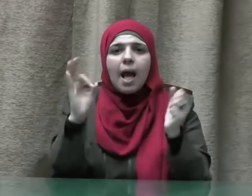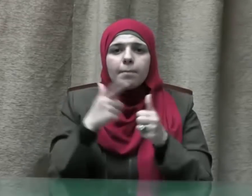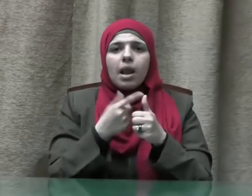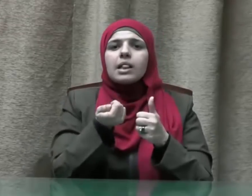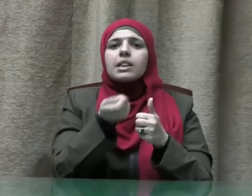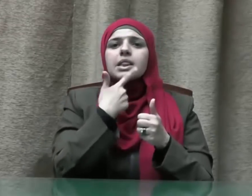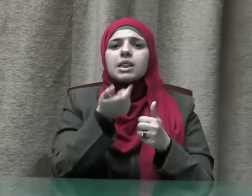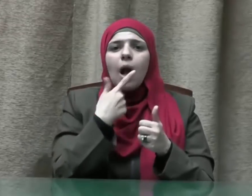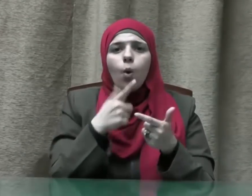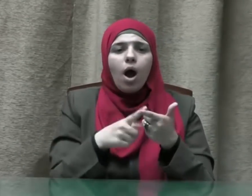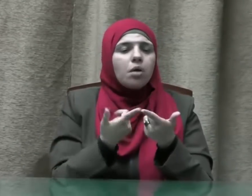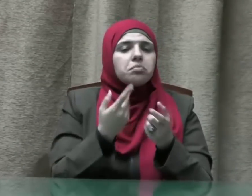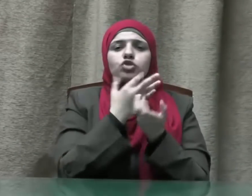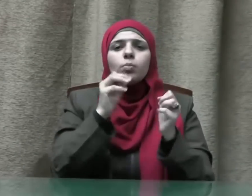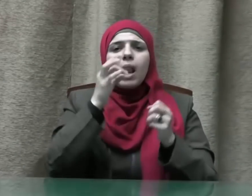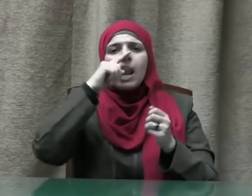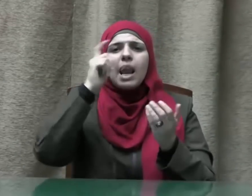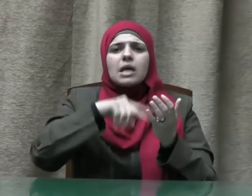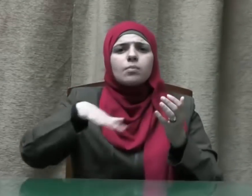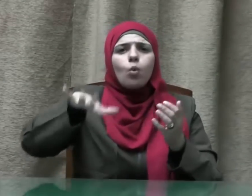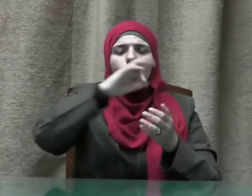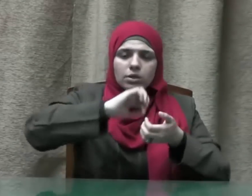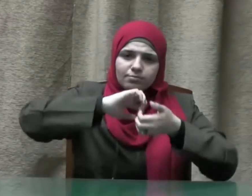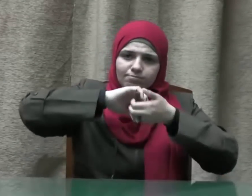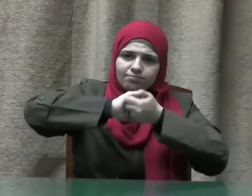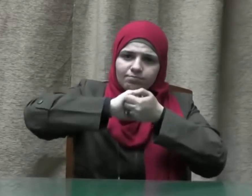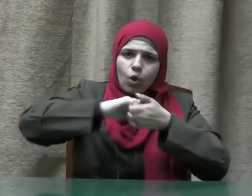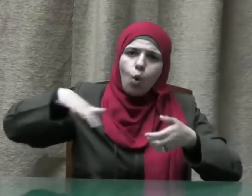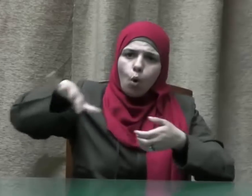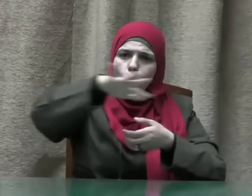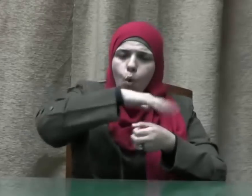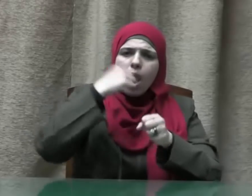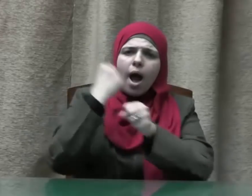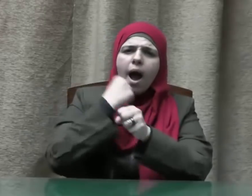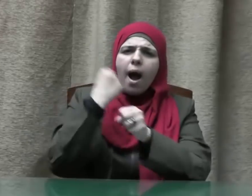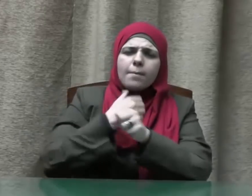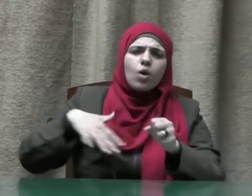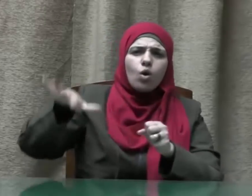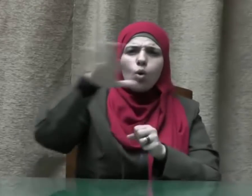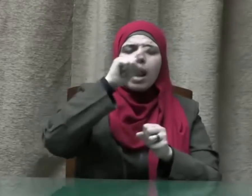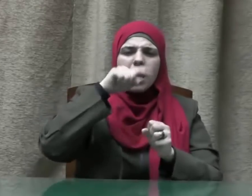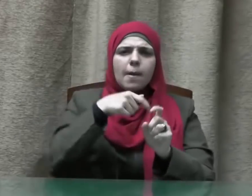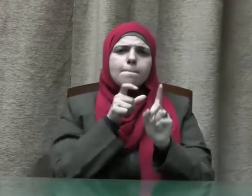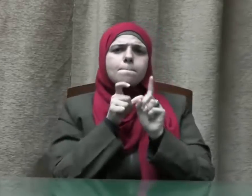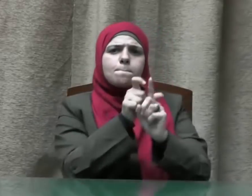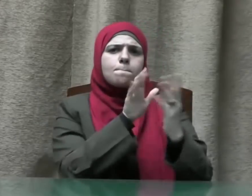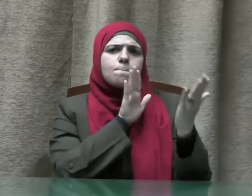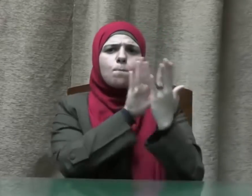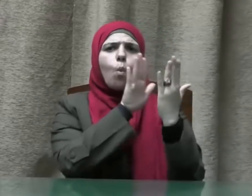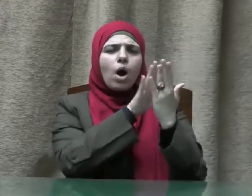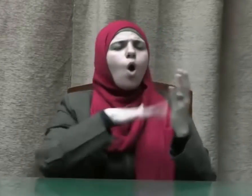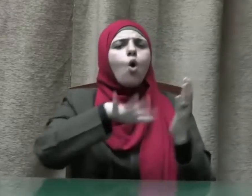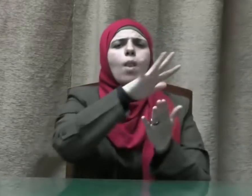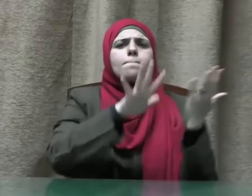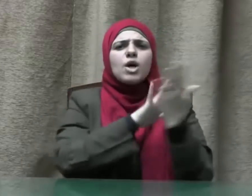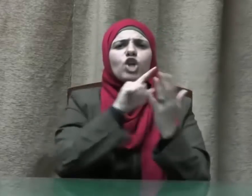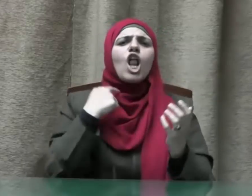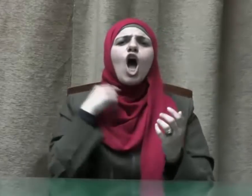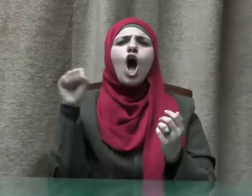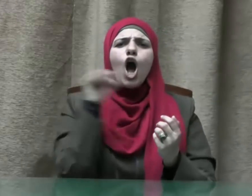فيجب أن تتضافر الجهود في مواجهة جميع ظواهر الغش والاحتكار